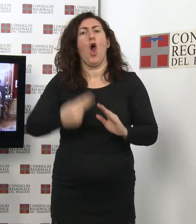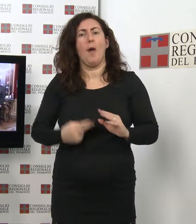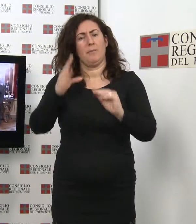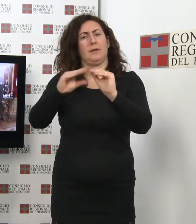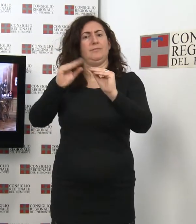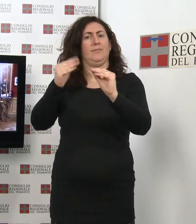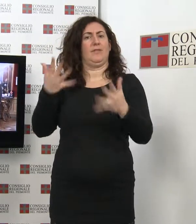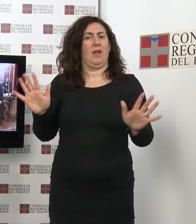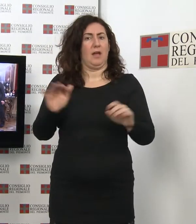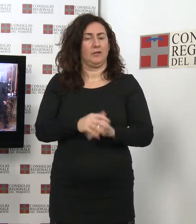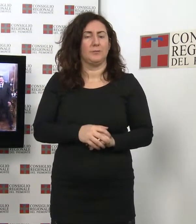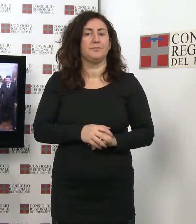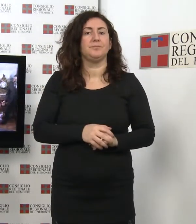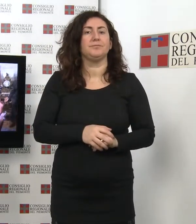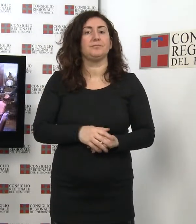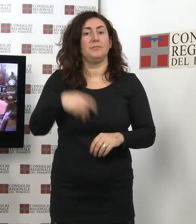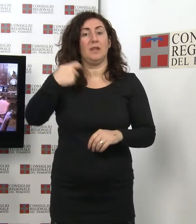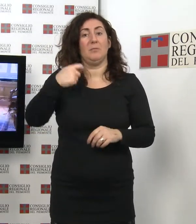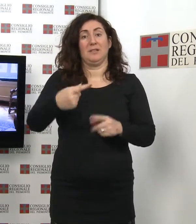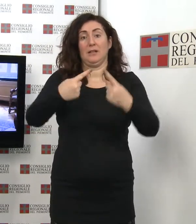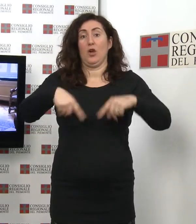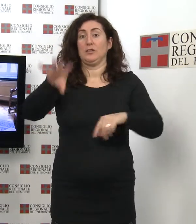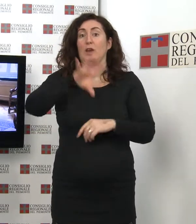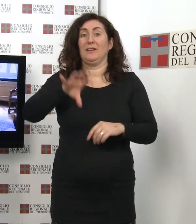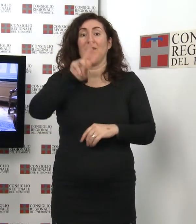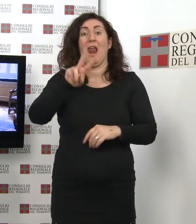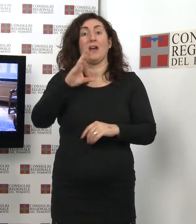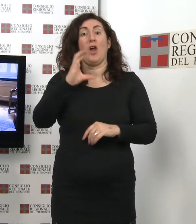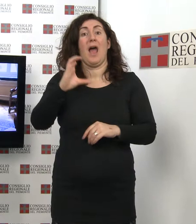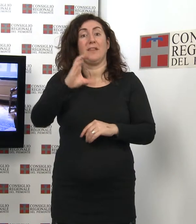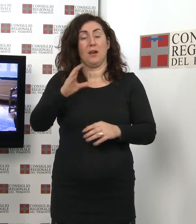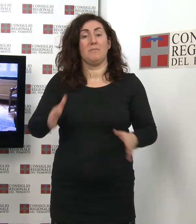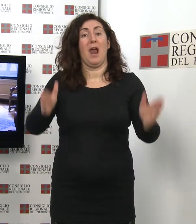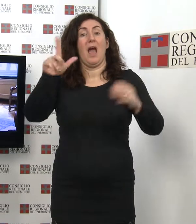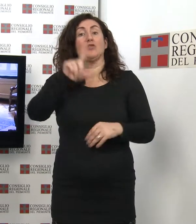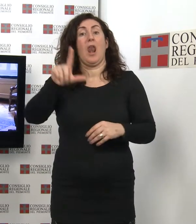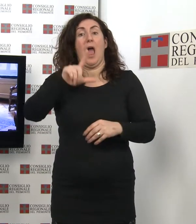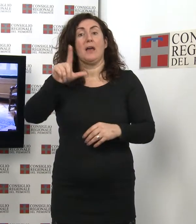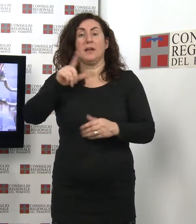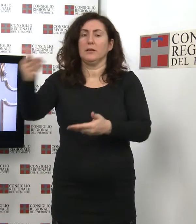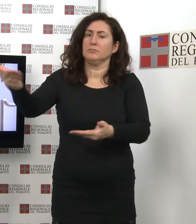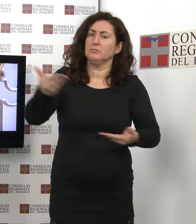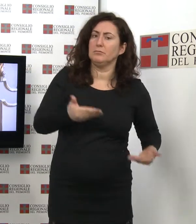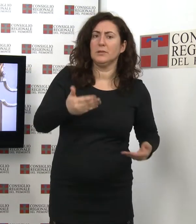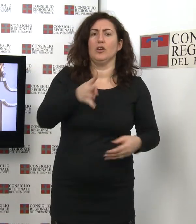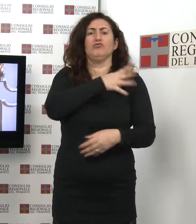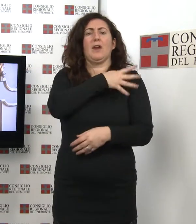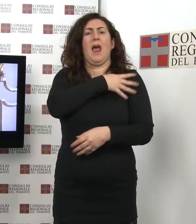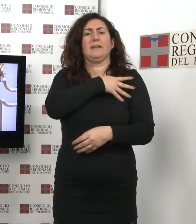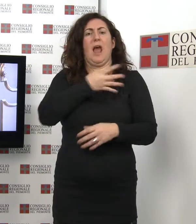Il Presidente del Consiglio regionale Valerio Cattaneo ha ricevuto a Palazzo Lascaris il generale di Corpo d'Armata Alessandro Montuori, che lascia il